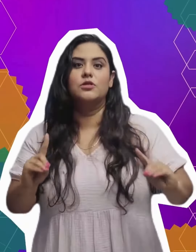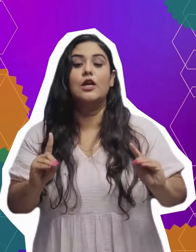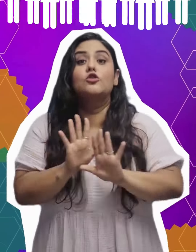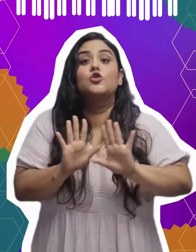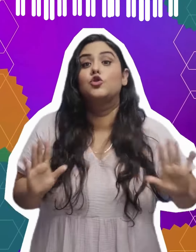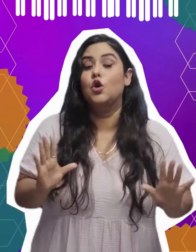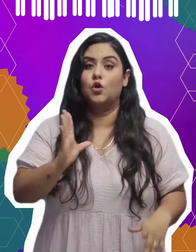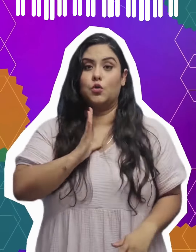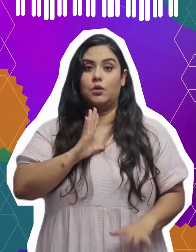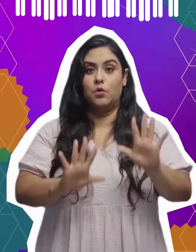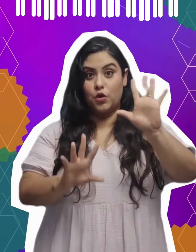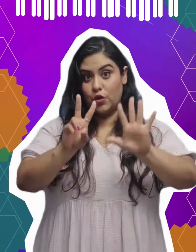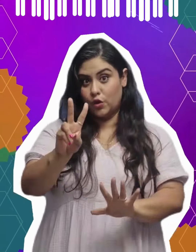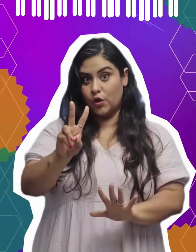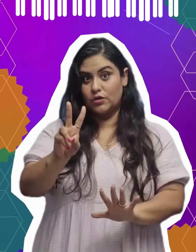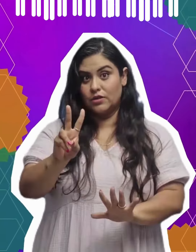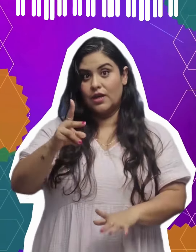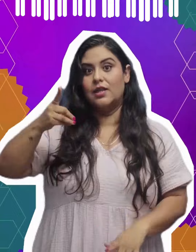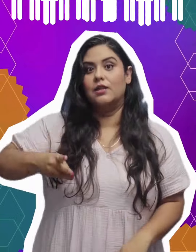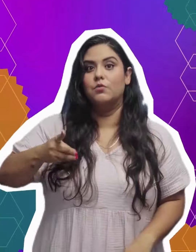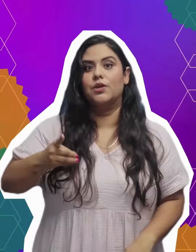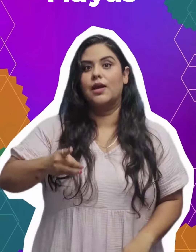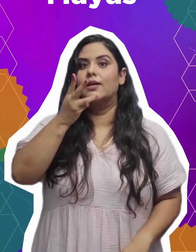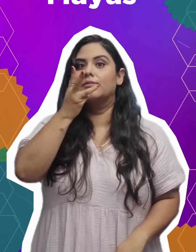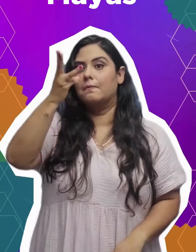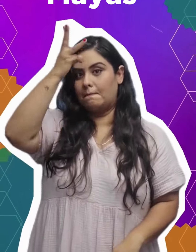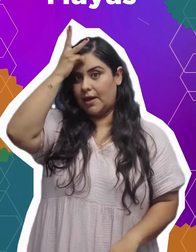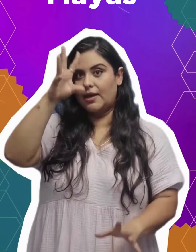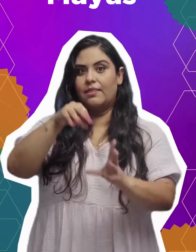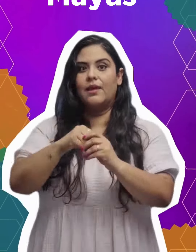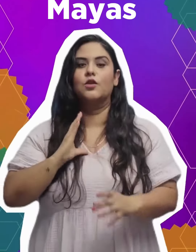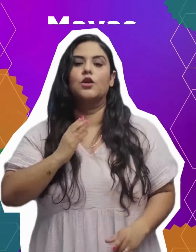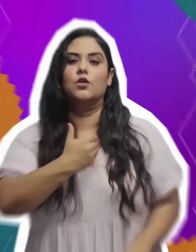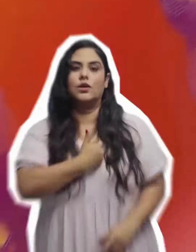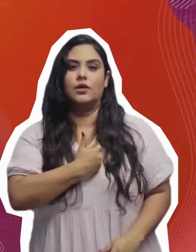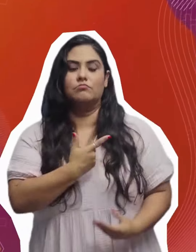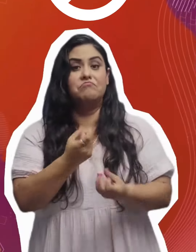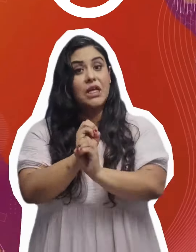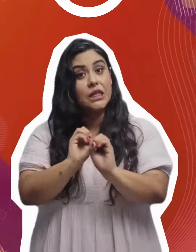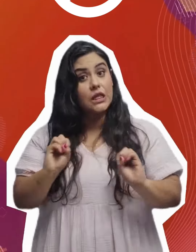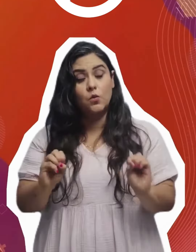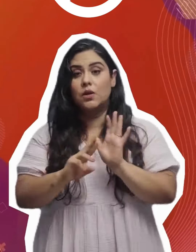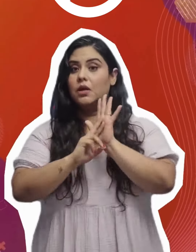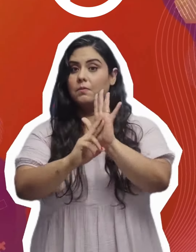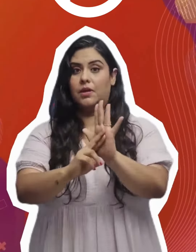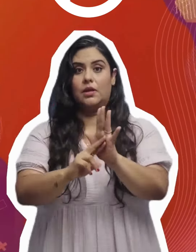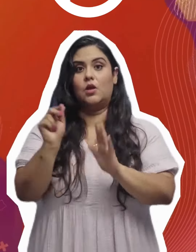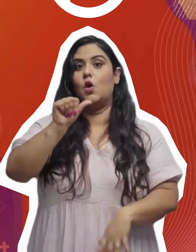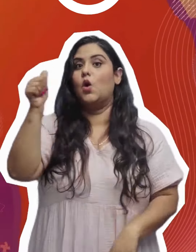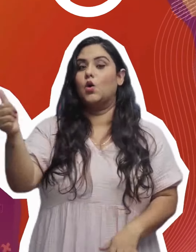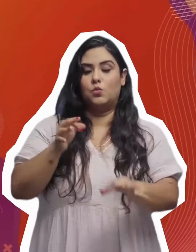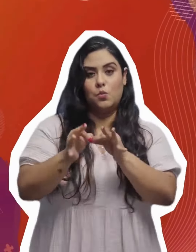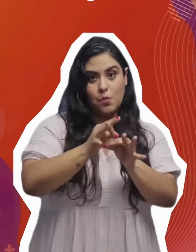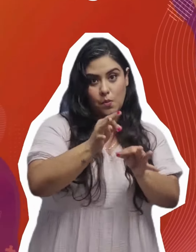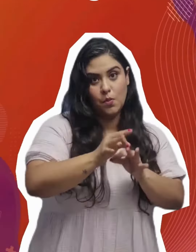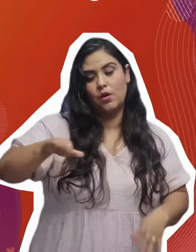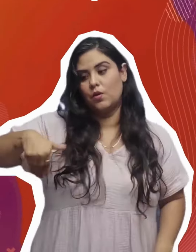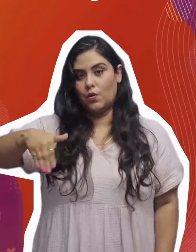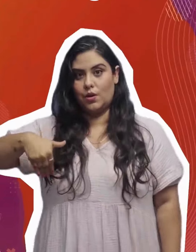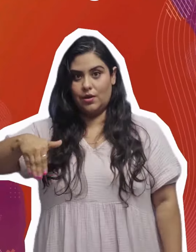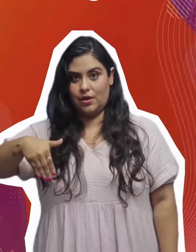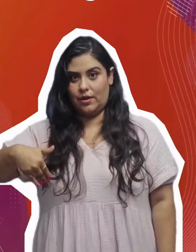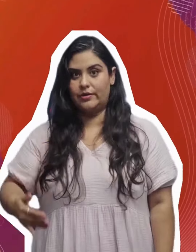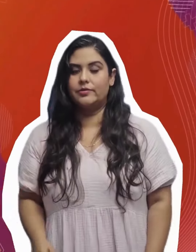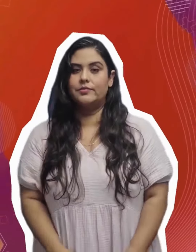de democracia, solo tuvimos 12 diputadas mayas en el Congreso y ninguna representante de otros